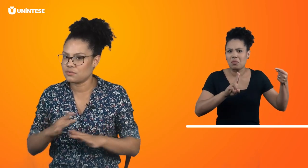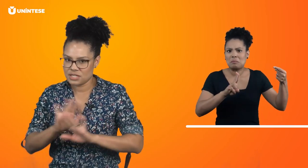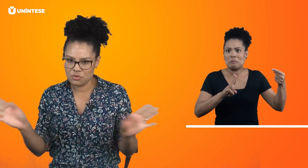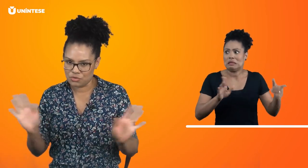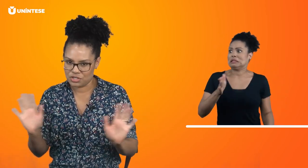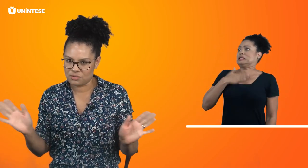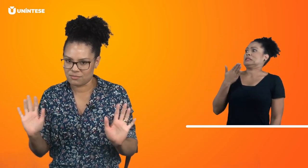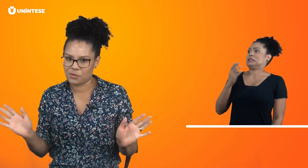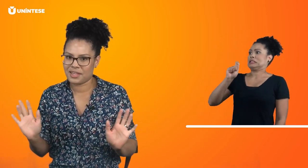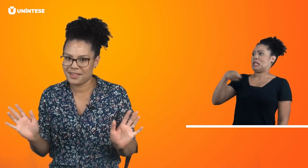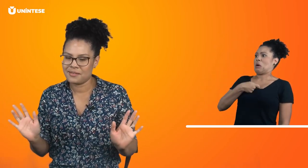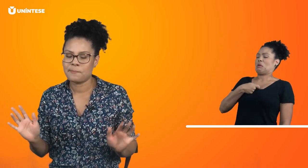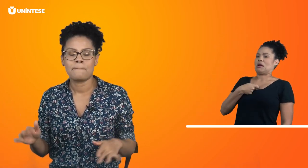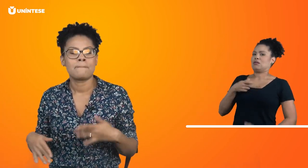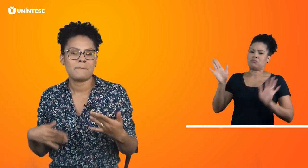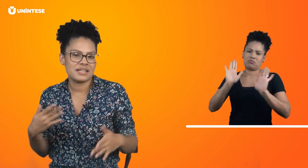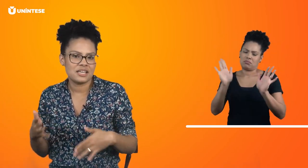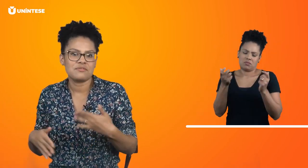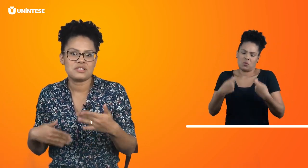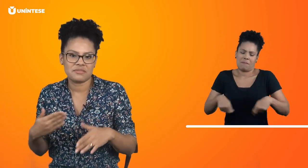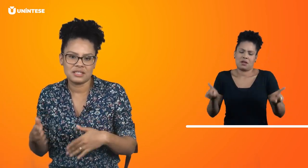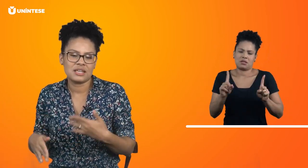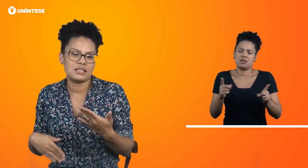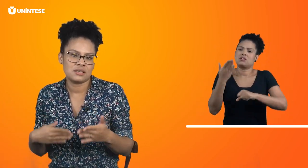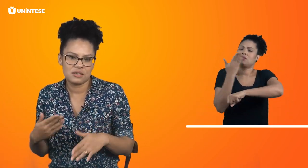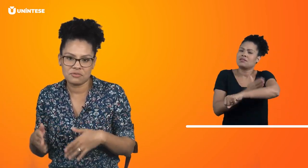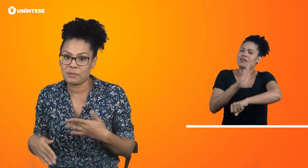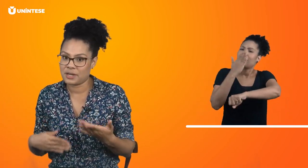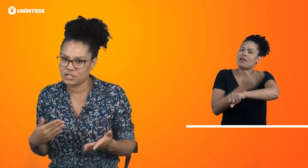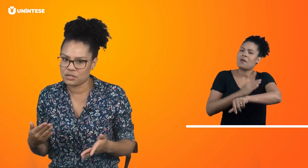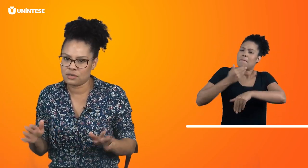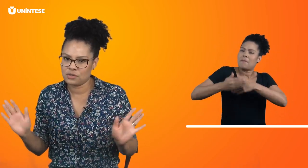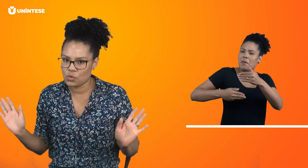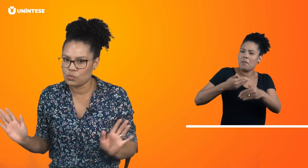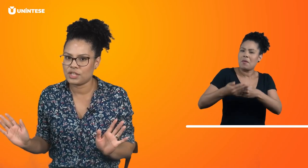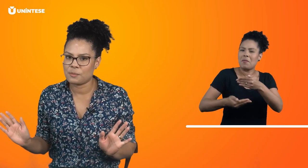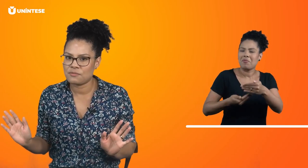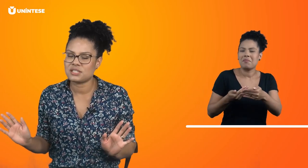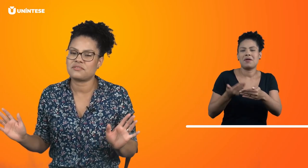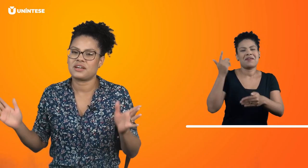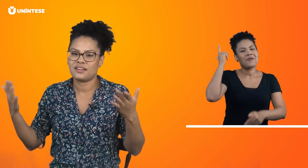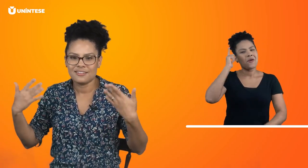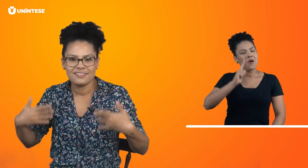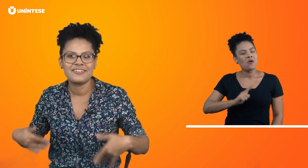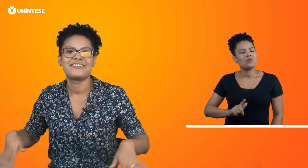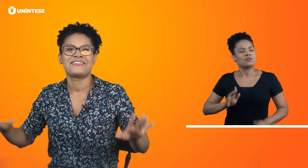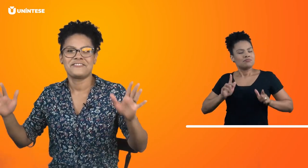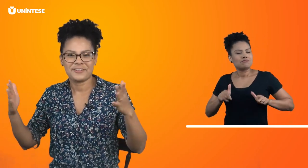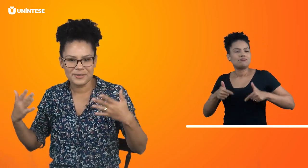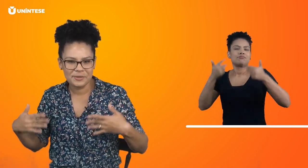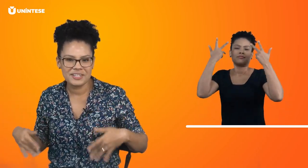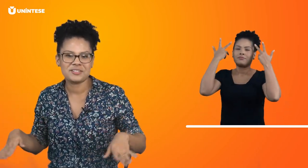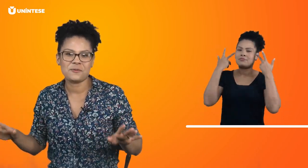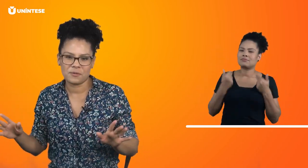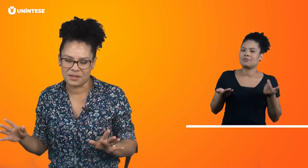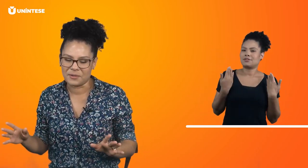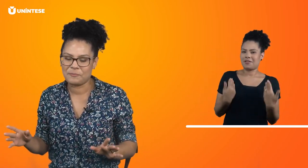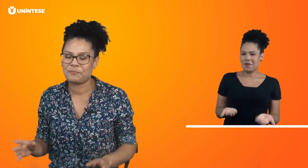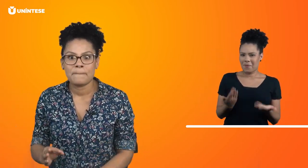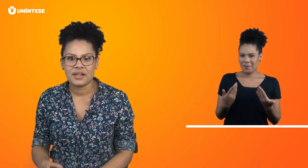Não se assuste, ok? Mas aí você vai treinando, vai praticando e com o tempo você vai ficando mais tranquila. Para